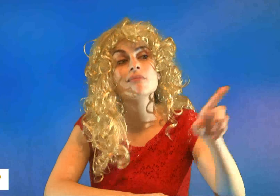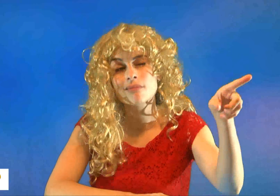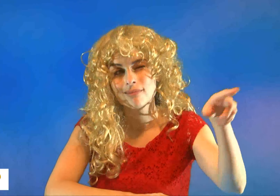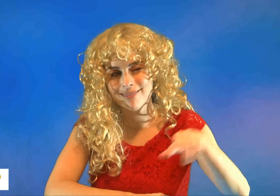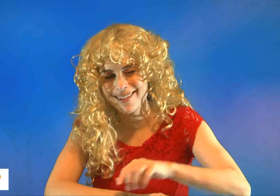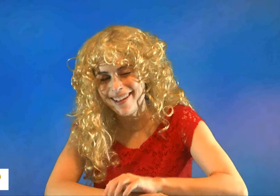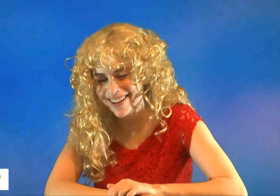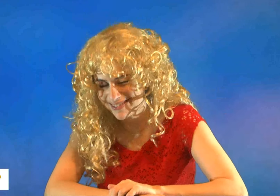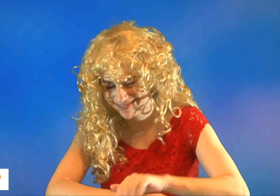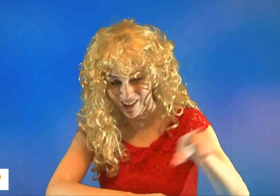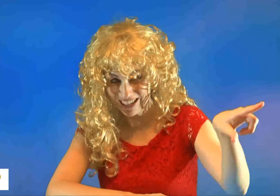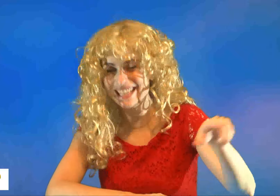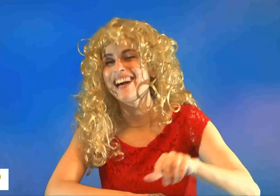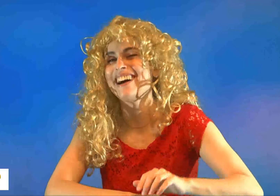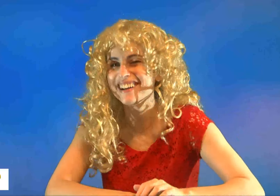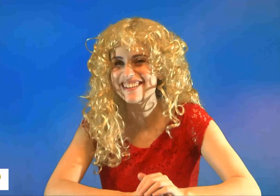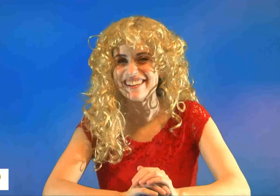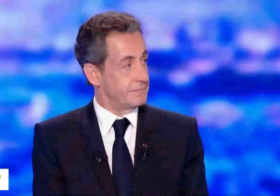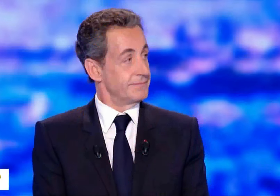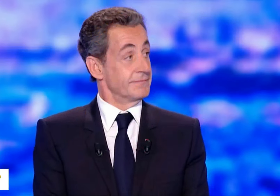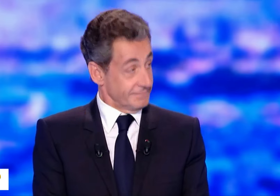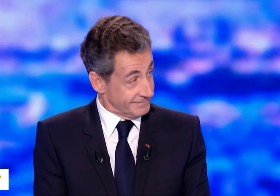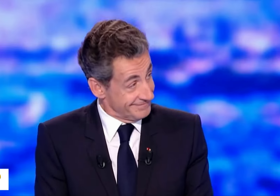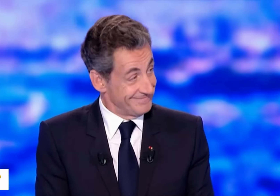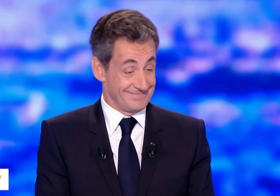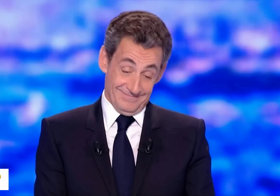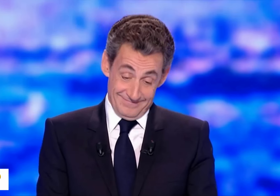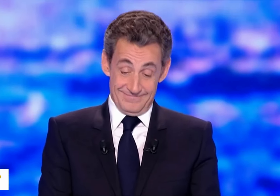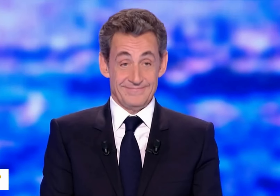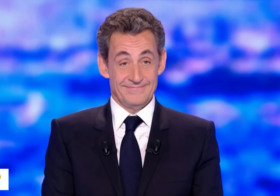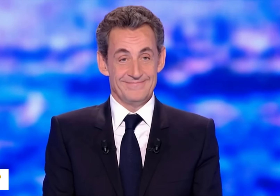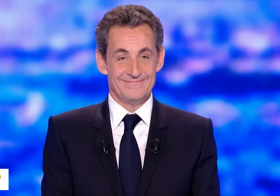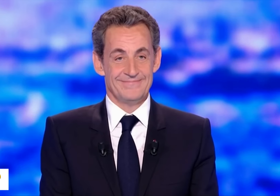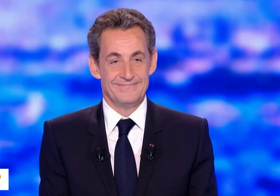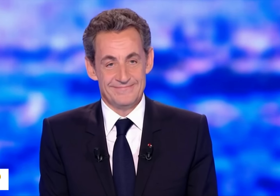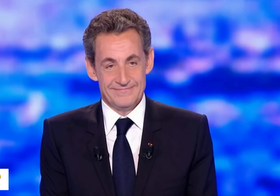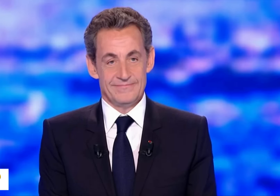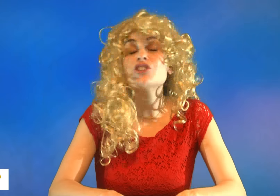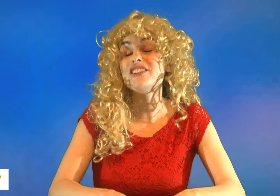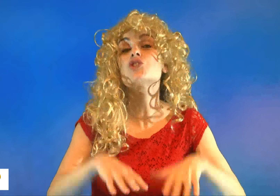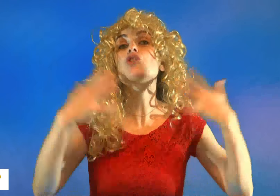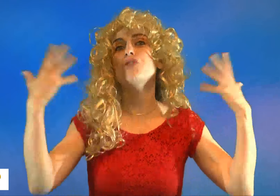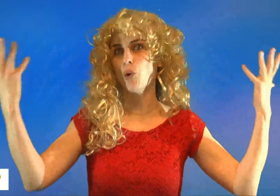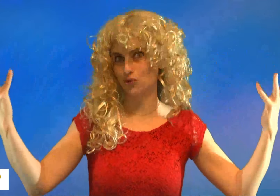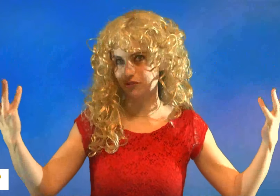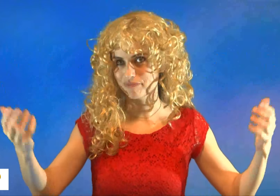Nico, là, il est là. Nico ose l'identité sulfureuse.